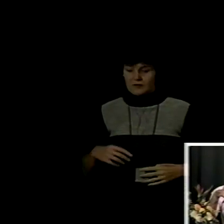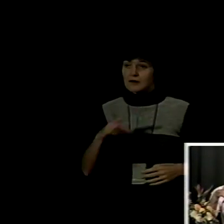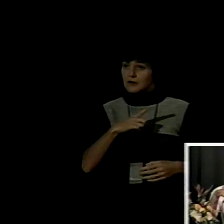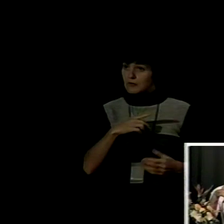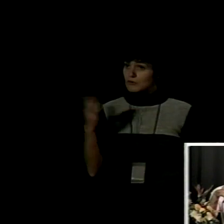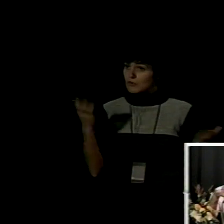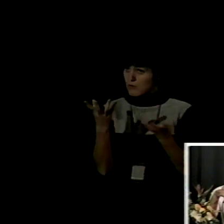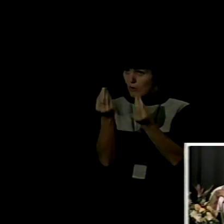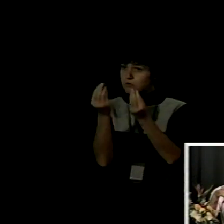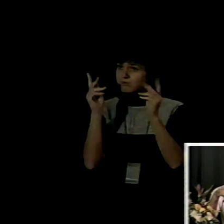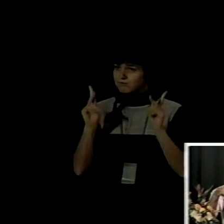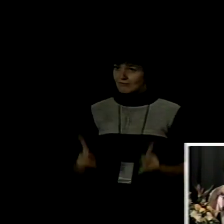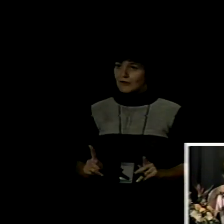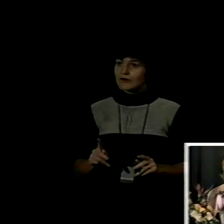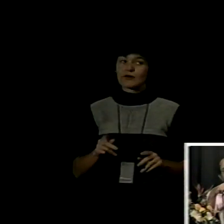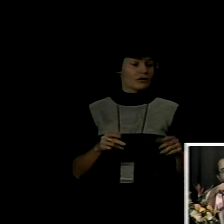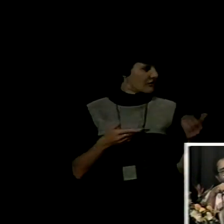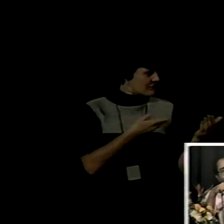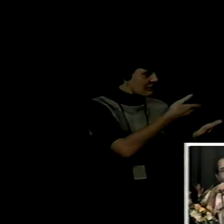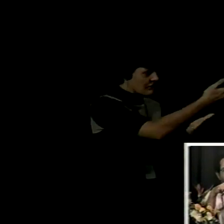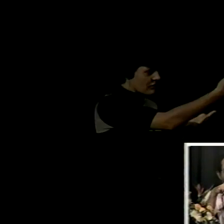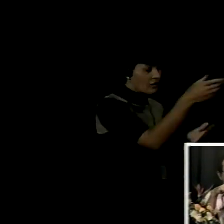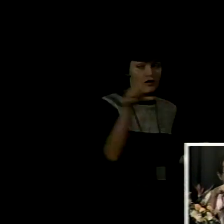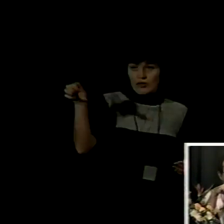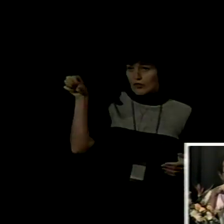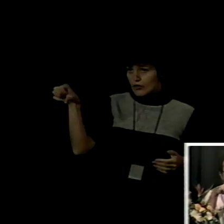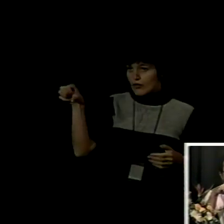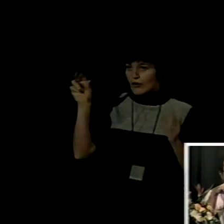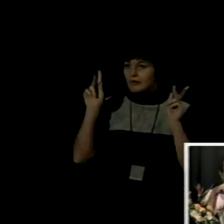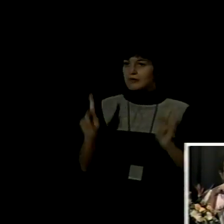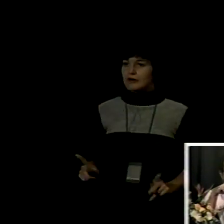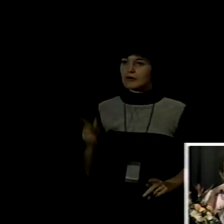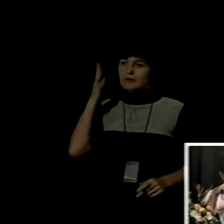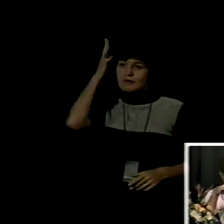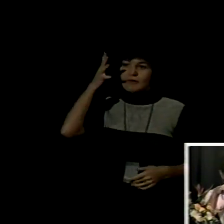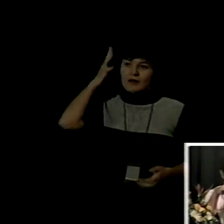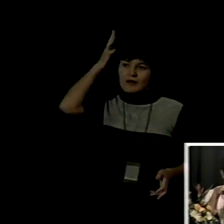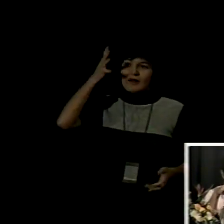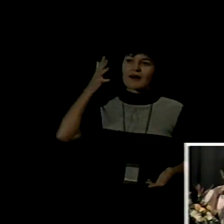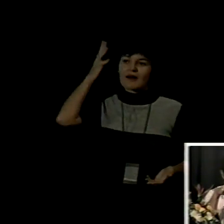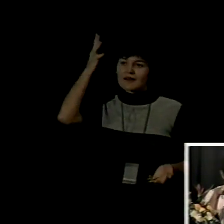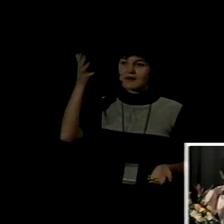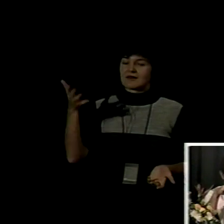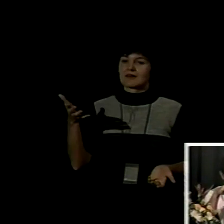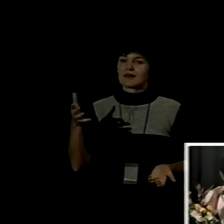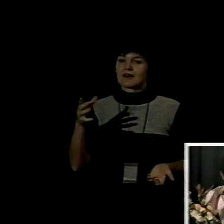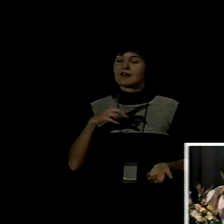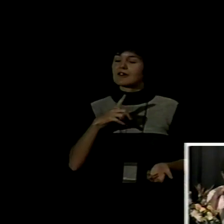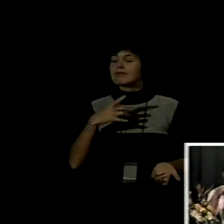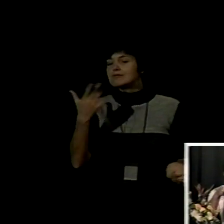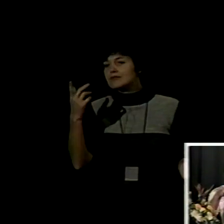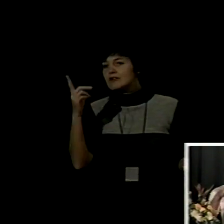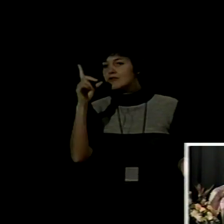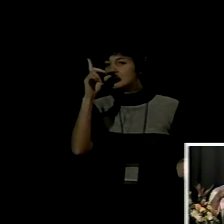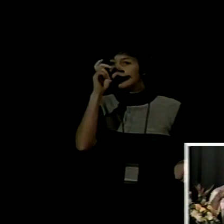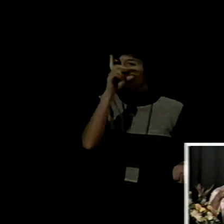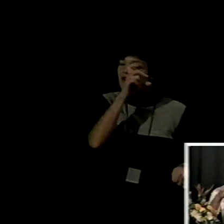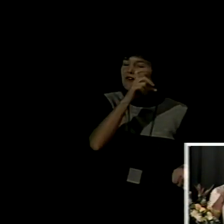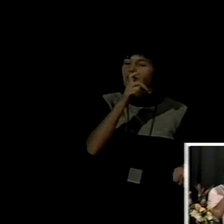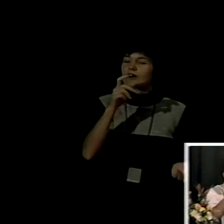La cantidad de participantes hace difícil una exposición larga por parte de cada uno de ellos. Yo les voy a pedir a